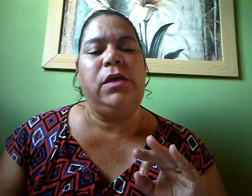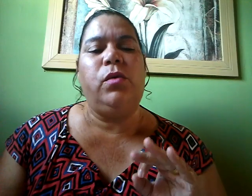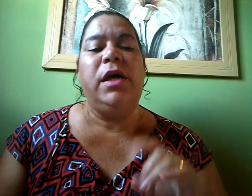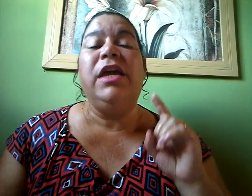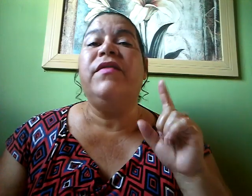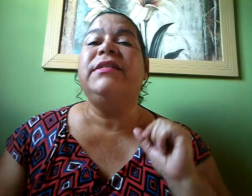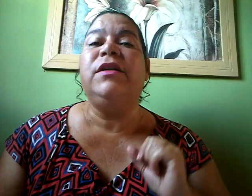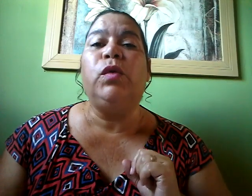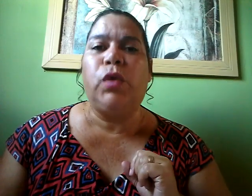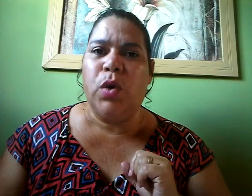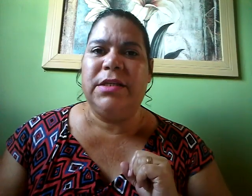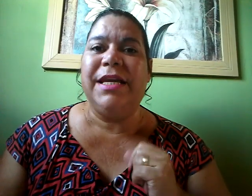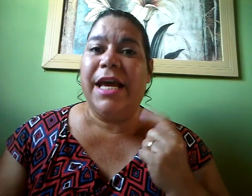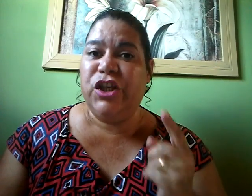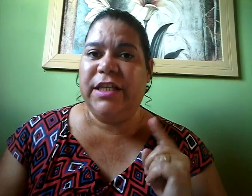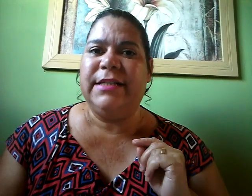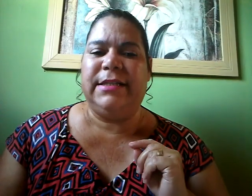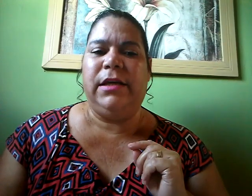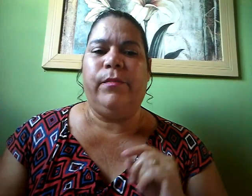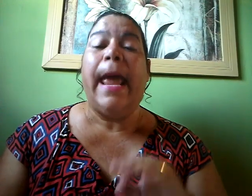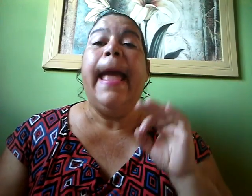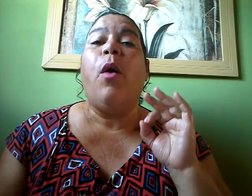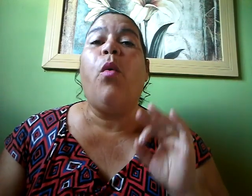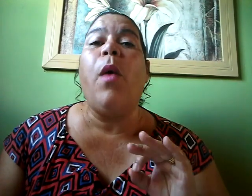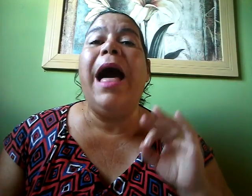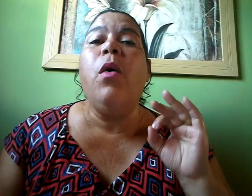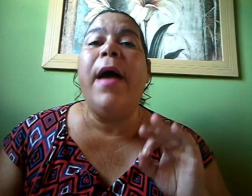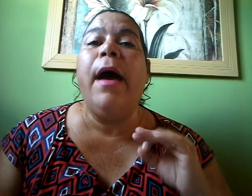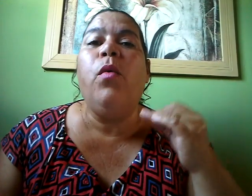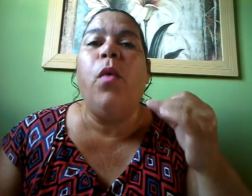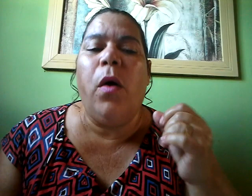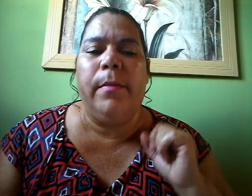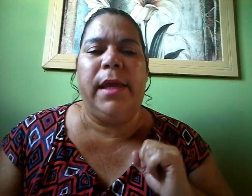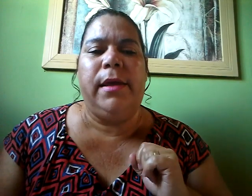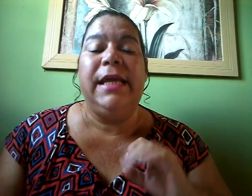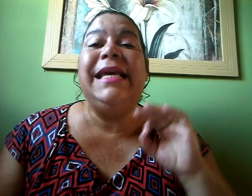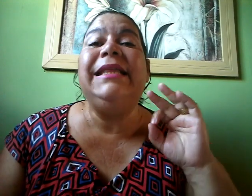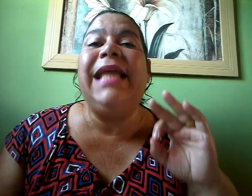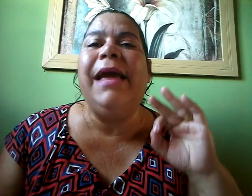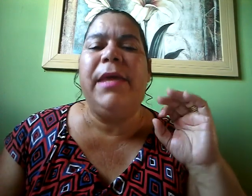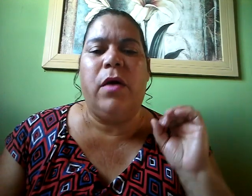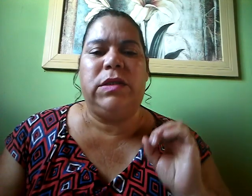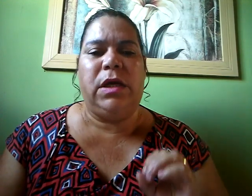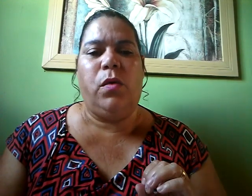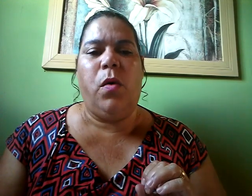e versículo 12, que diz assim Qual é o homem que teme ao Senhor?